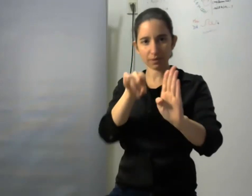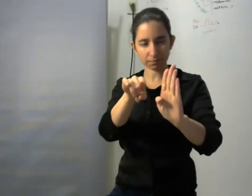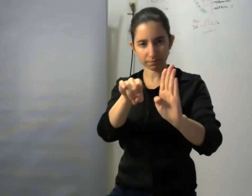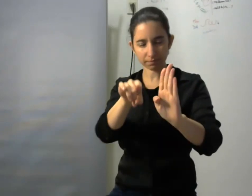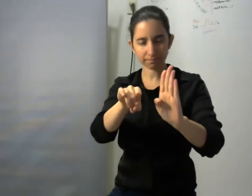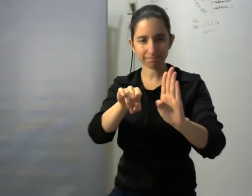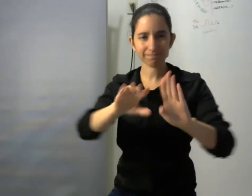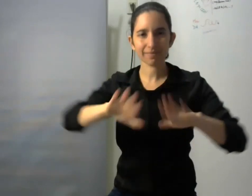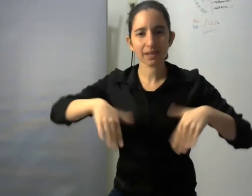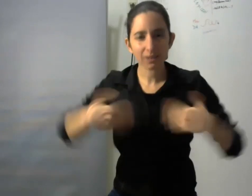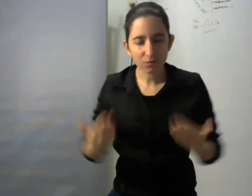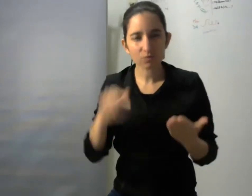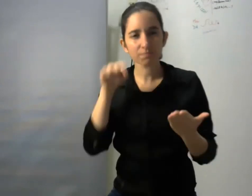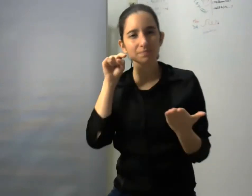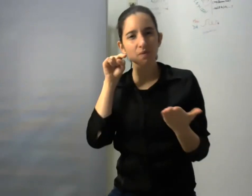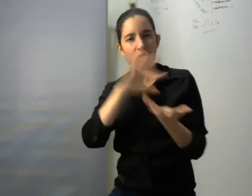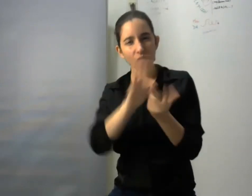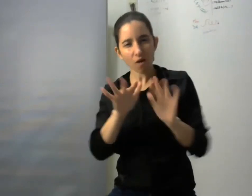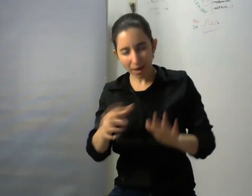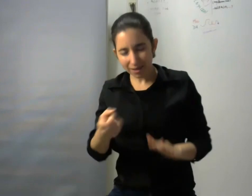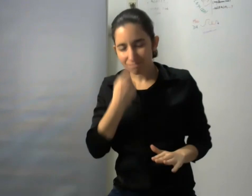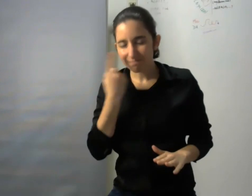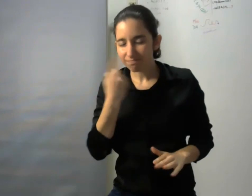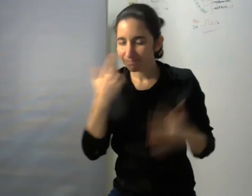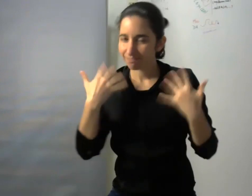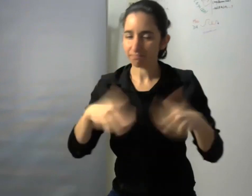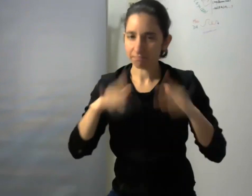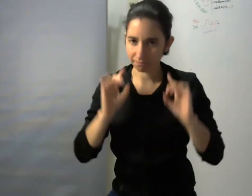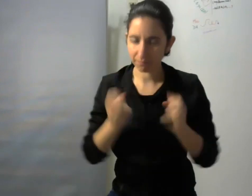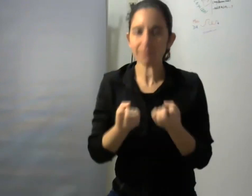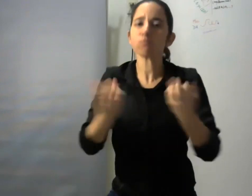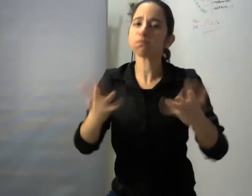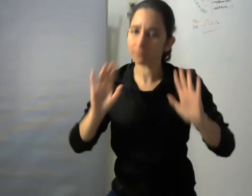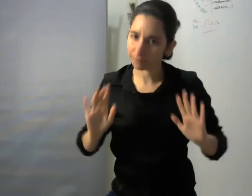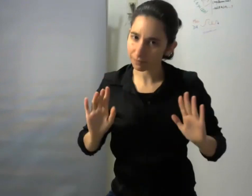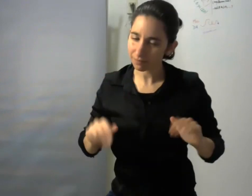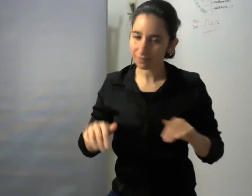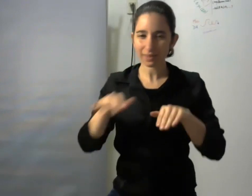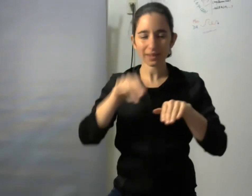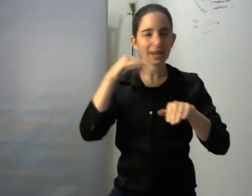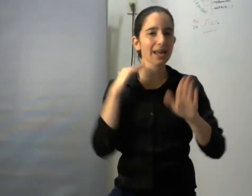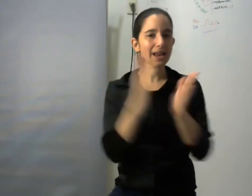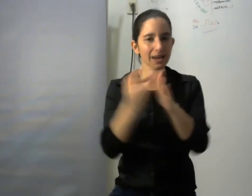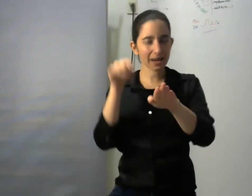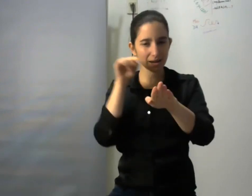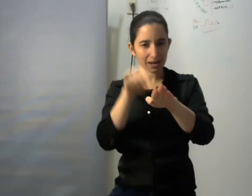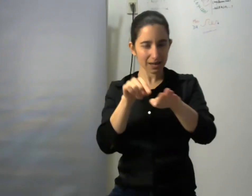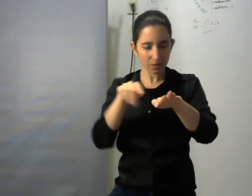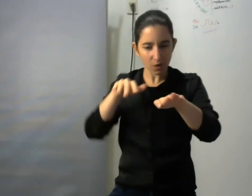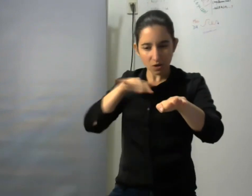sentido me parece muy interesante porque contextualiza y trae a la luz y al conocimiento un trabajo que se